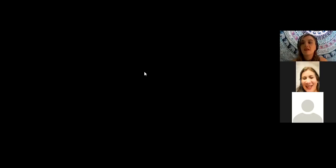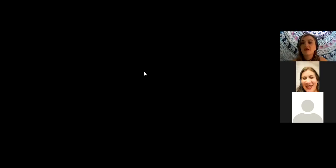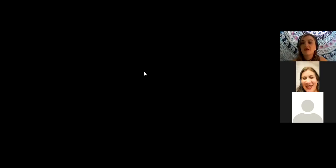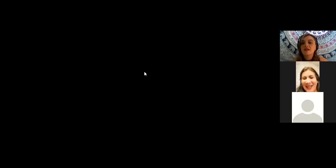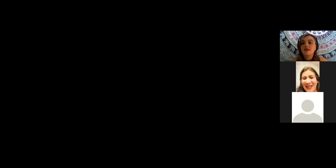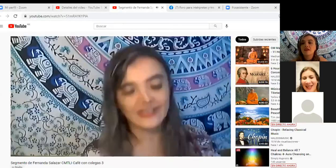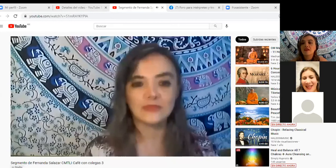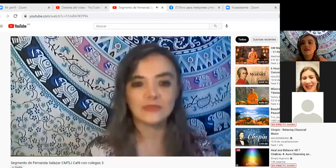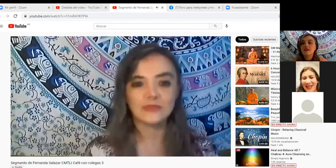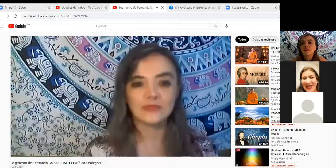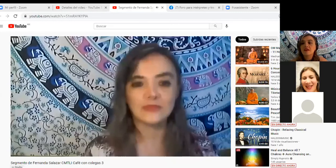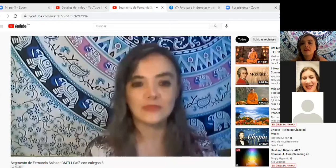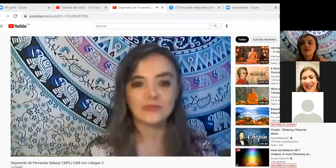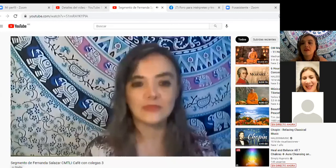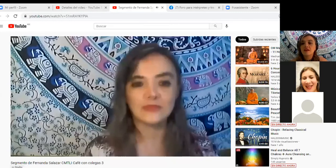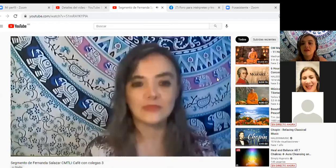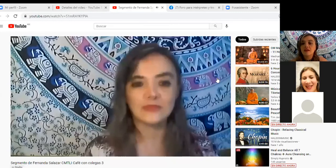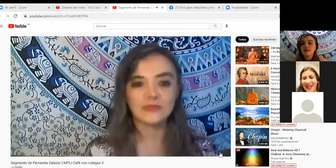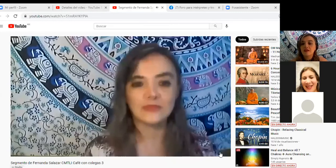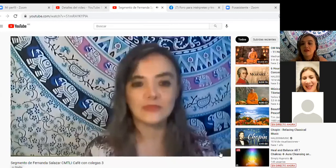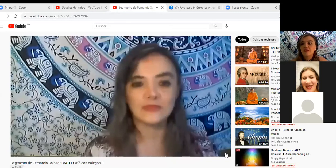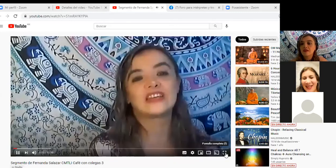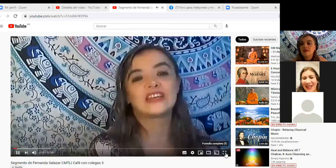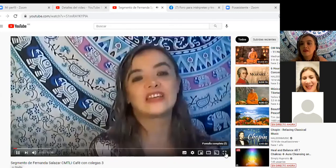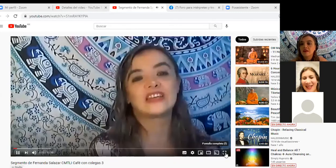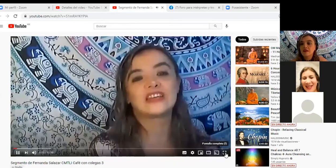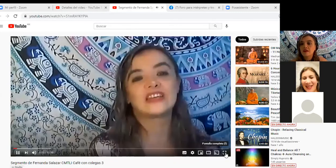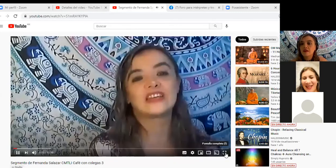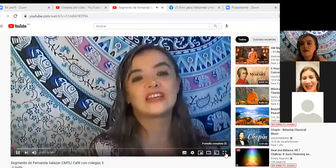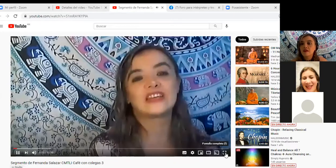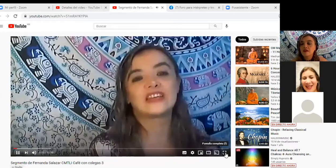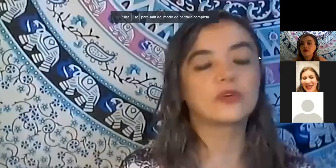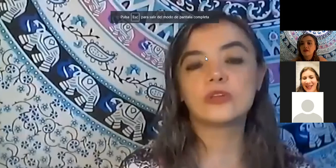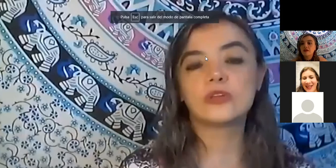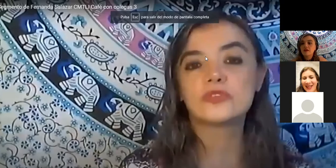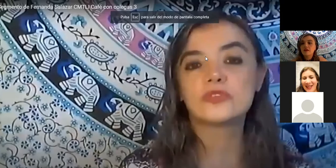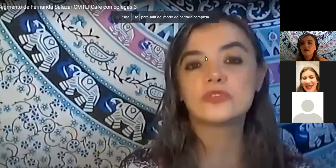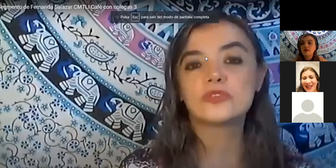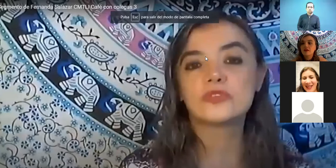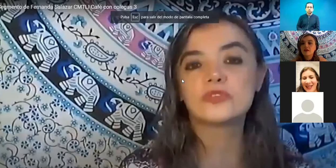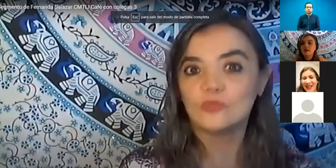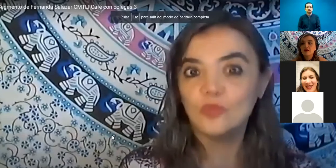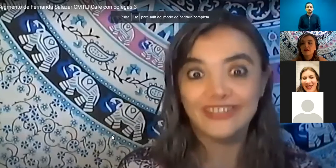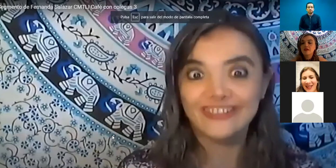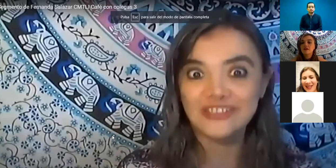Ya sabemos que el CEMIC ya estuvo una vez, pero en los últimos meses han ocurrido algunos eventos que son muy dignos de